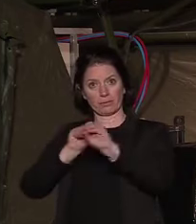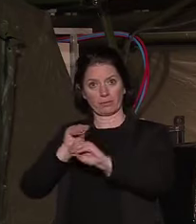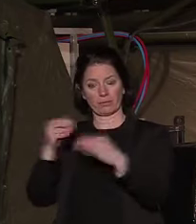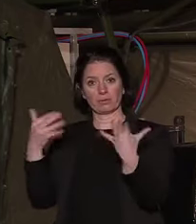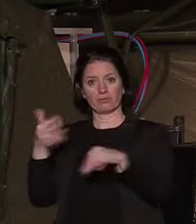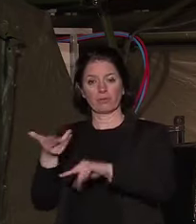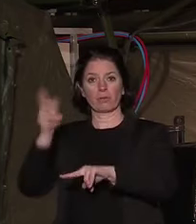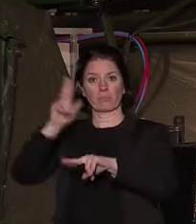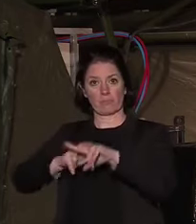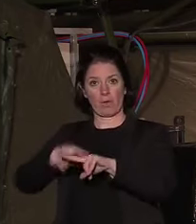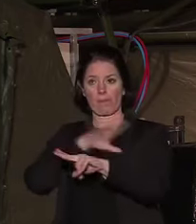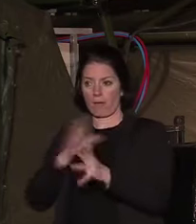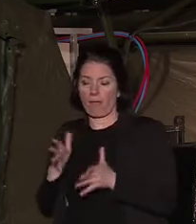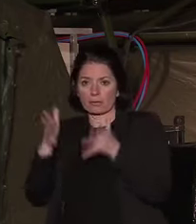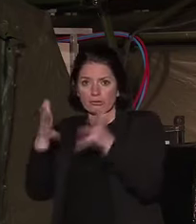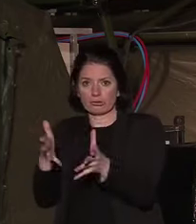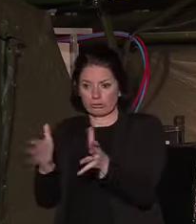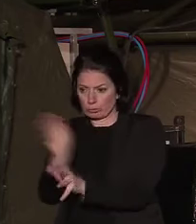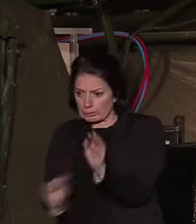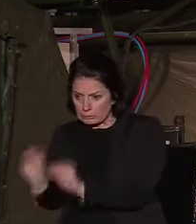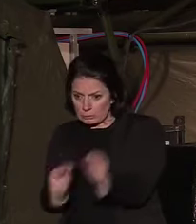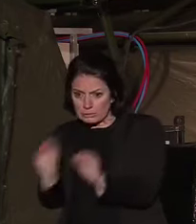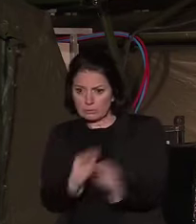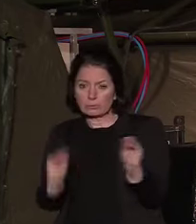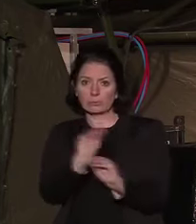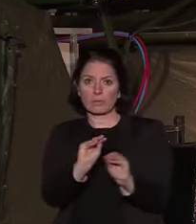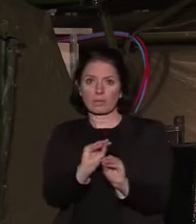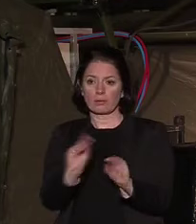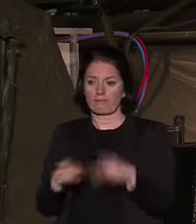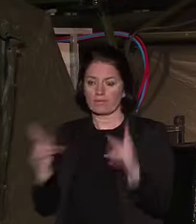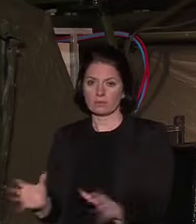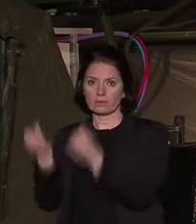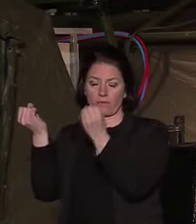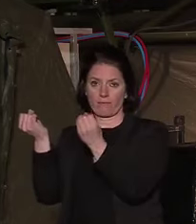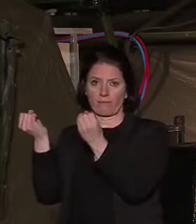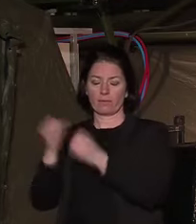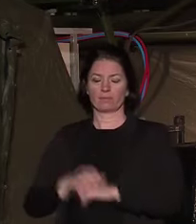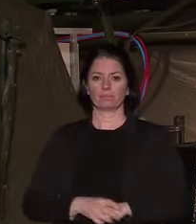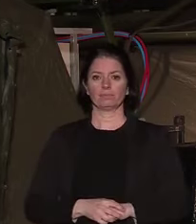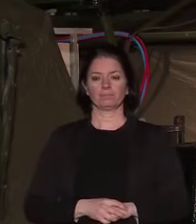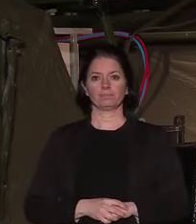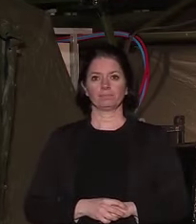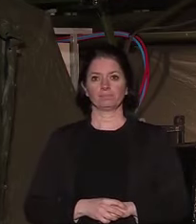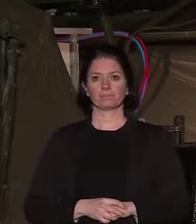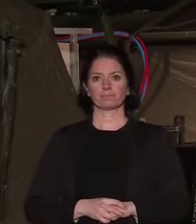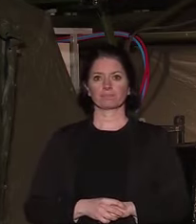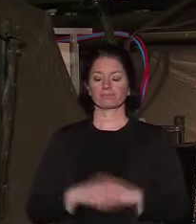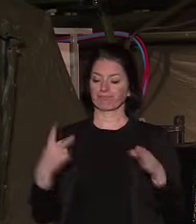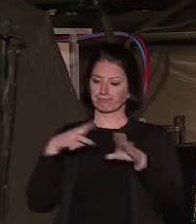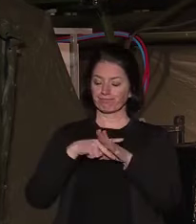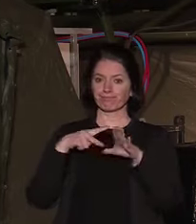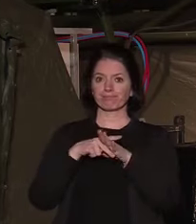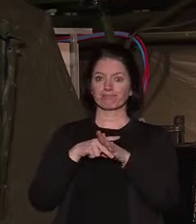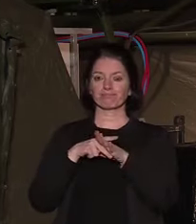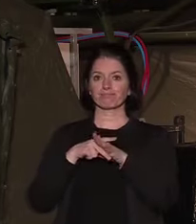leur engagement, pour soigner d'autres vies, sauver d'autres vies. Depuis le début de cette épidémie,